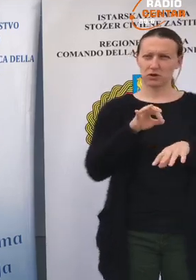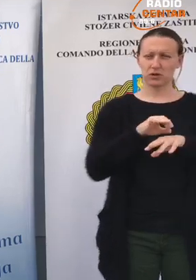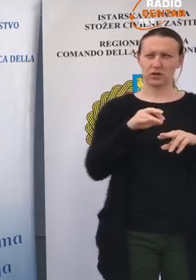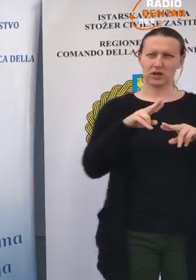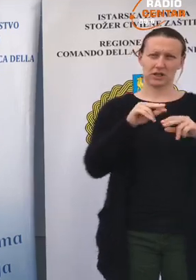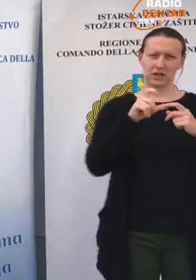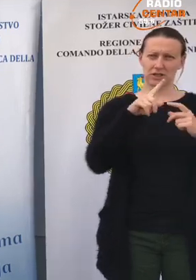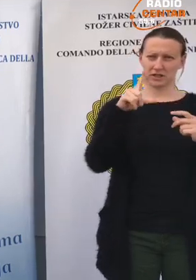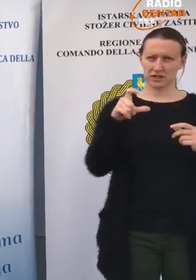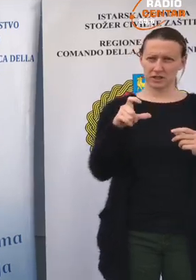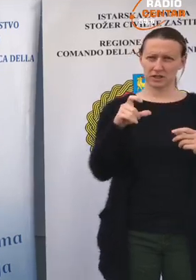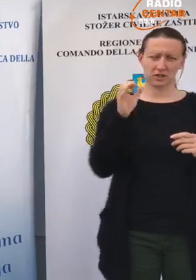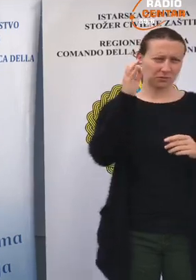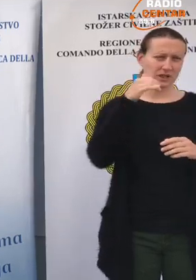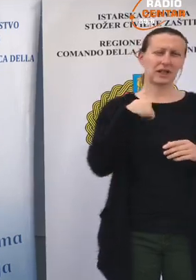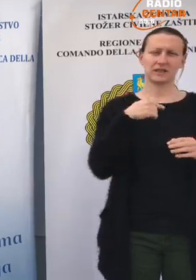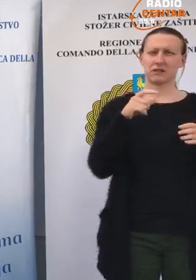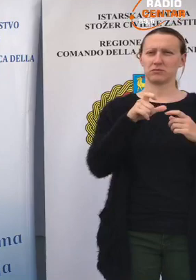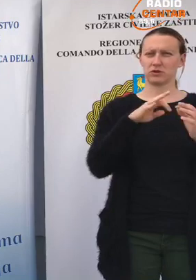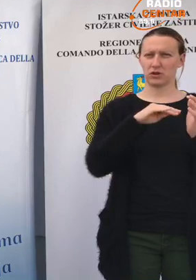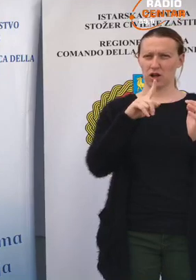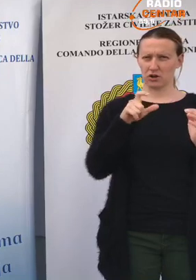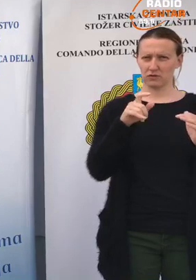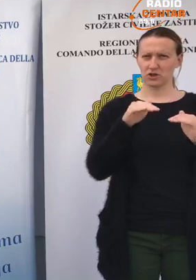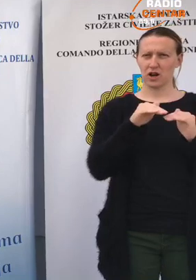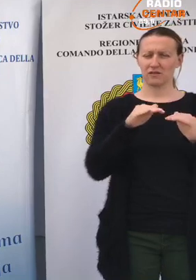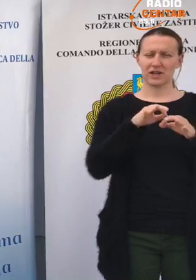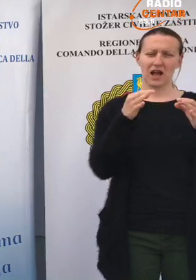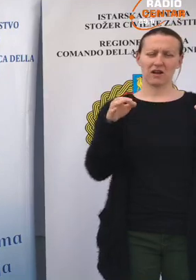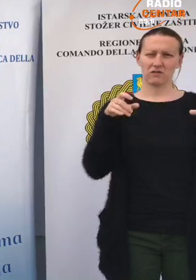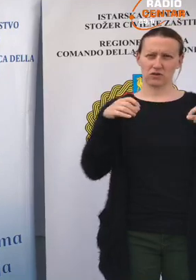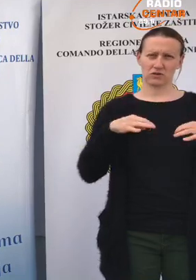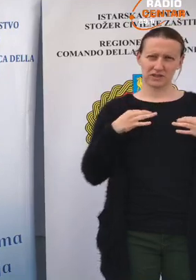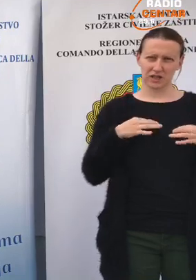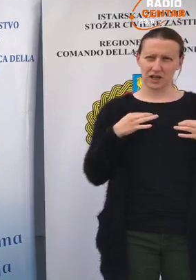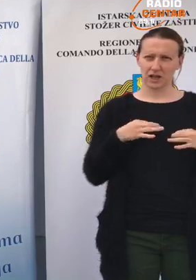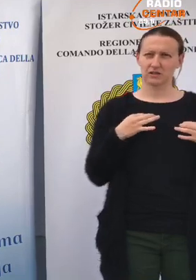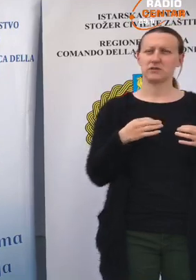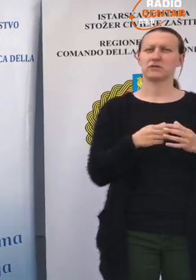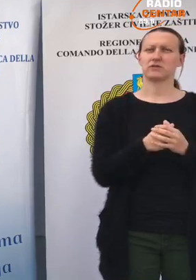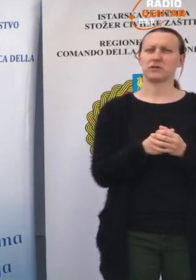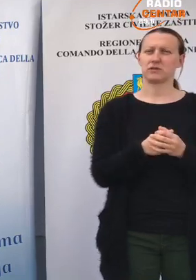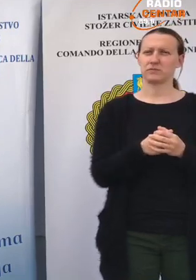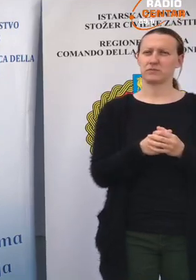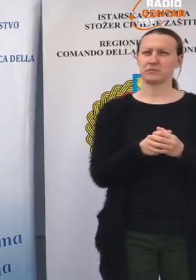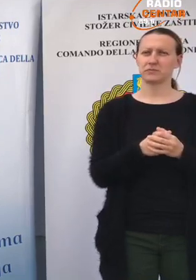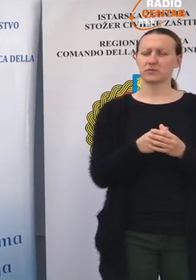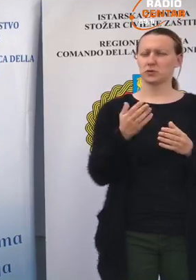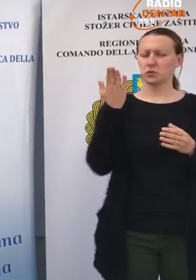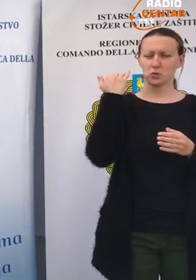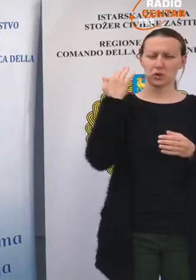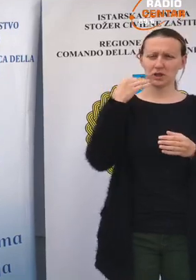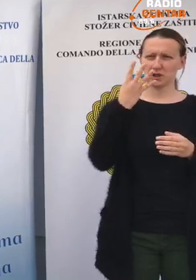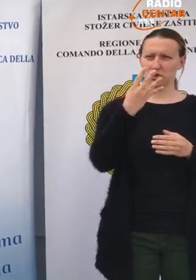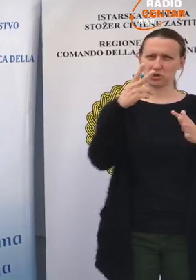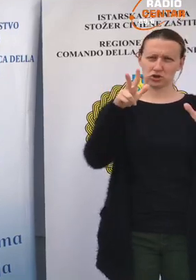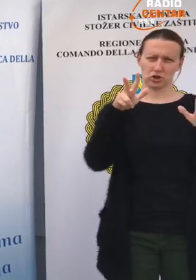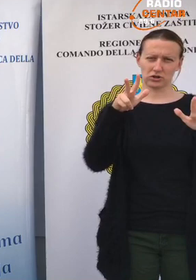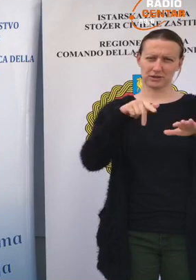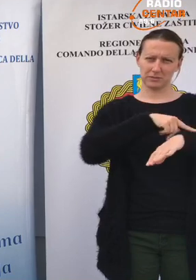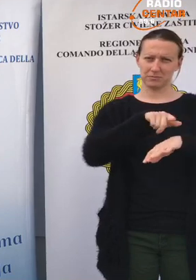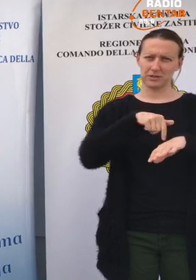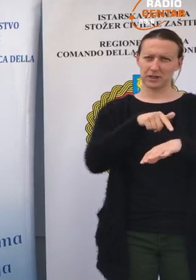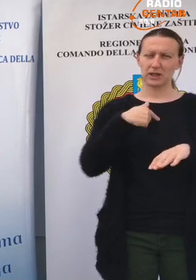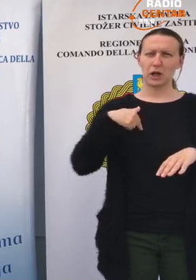zupula doktorica Irena Hrstić, dobar dan, ja sam Aleksandar Stojanović, ravnatelj zavoda za javno zdravstvo. Evo u natrag 48